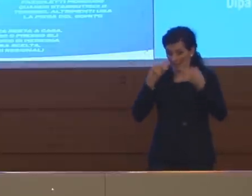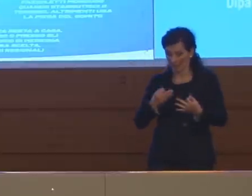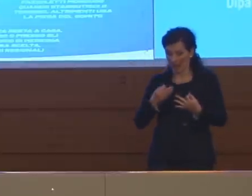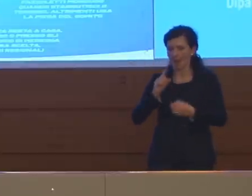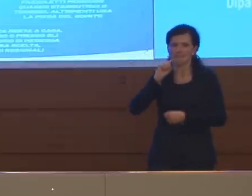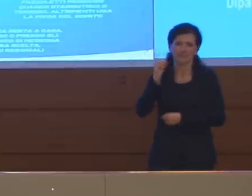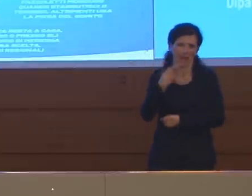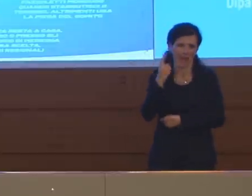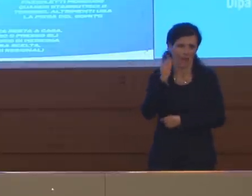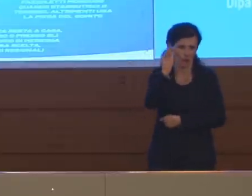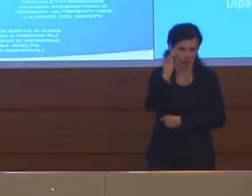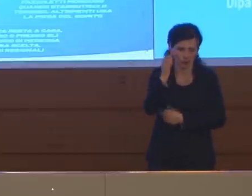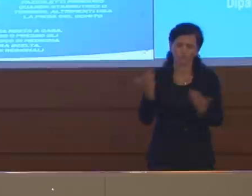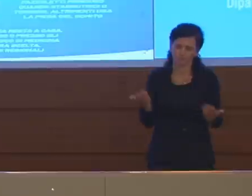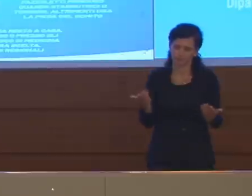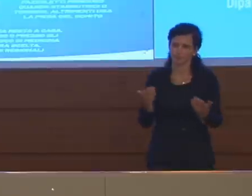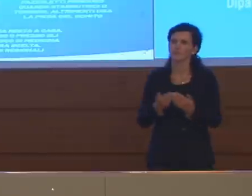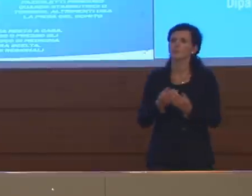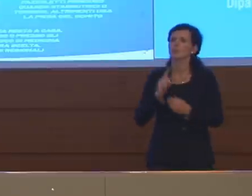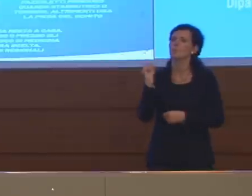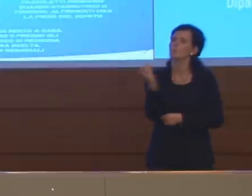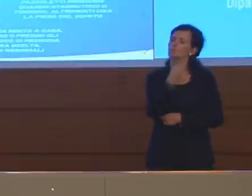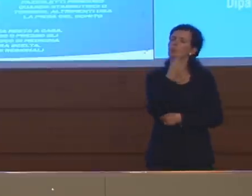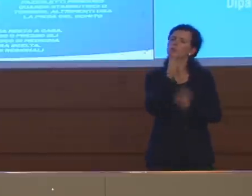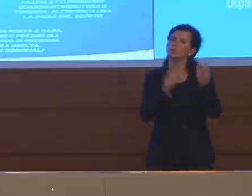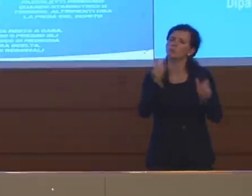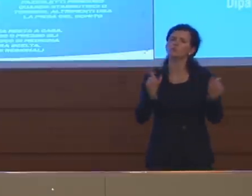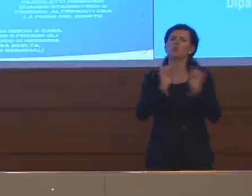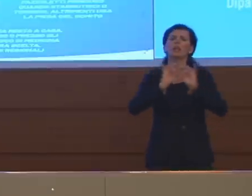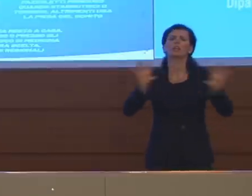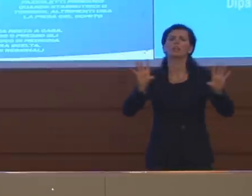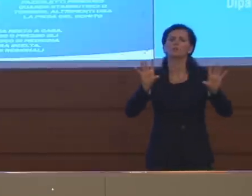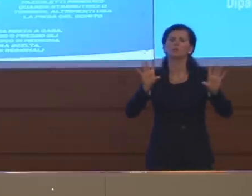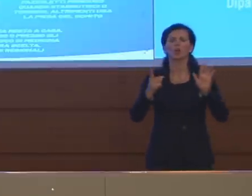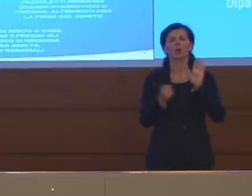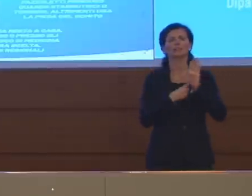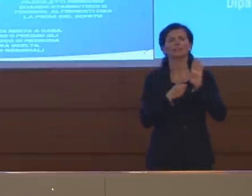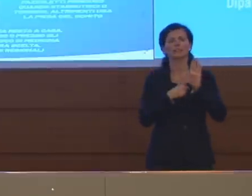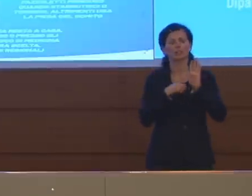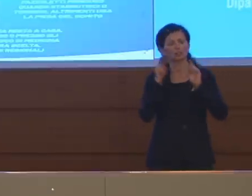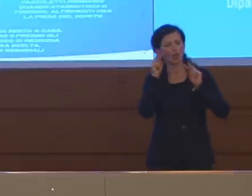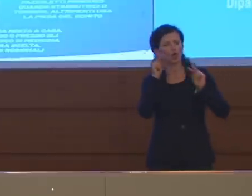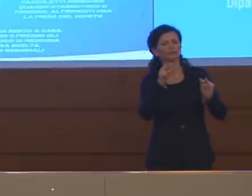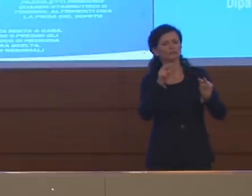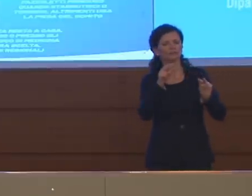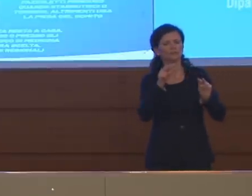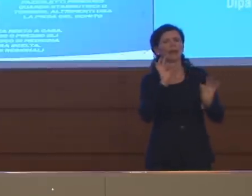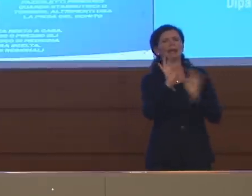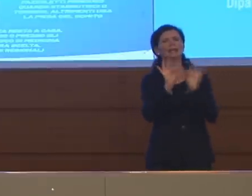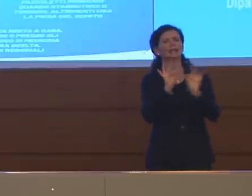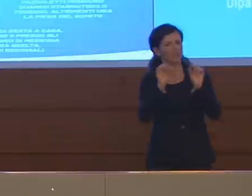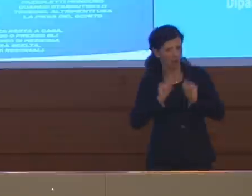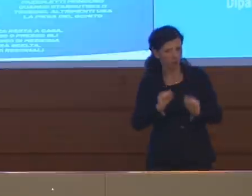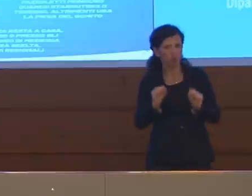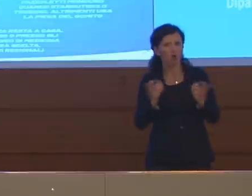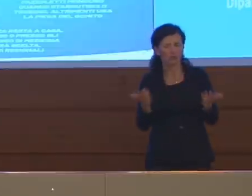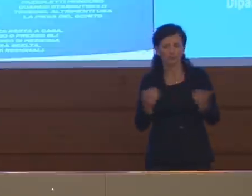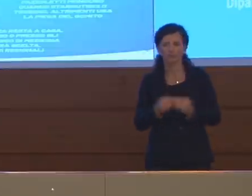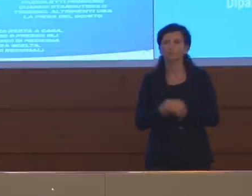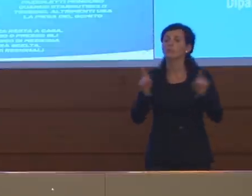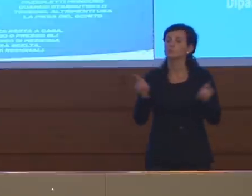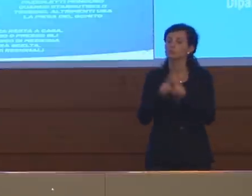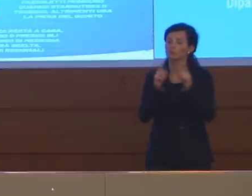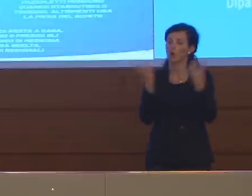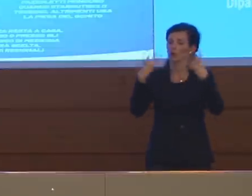tutta la cittadinanza, agli operatori, di esercitare un diritto di, diciamo, osservazione critica. La stessa un